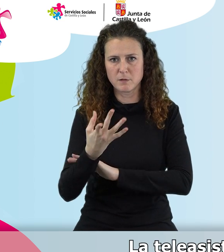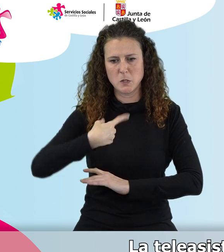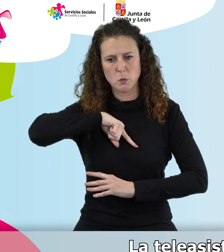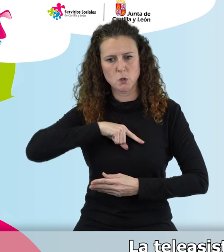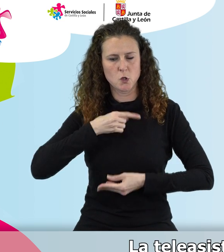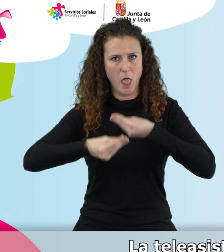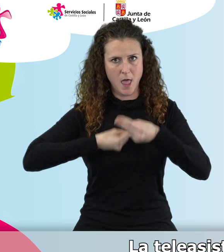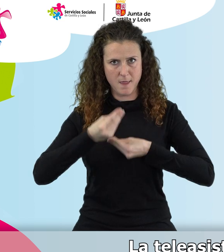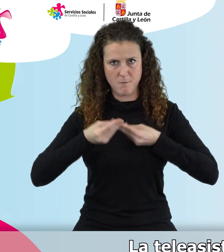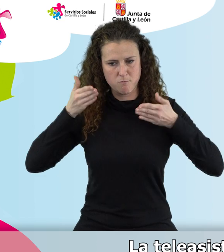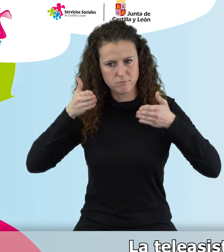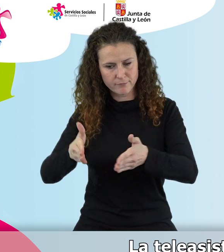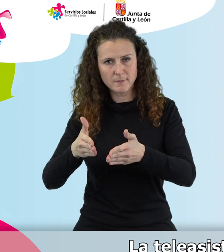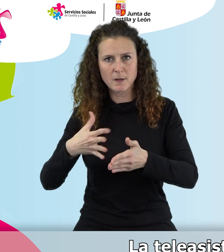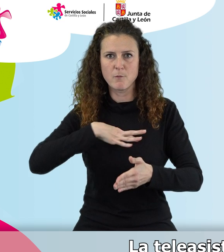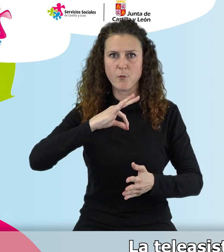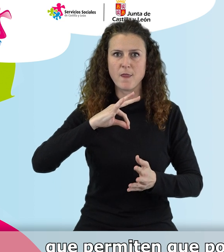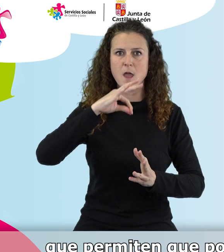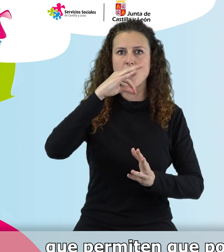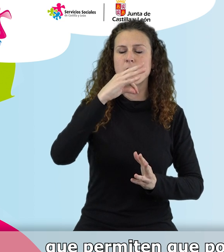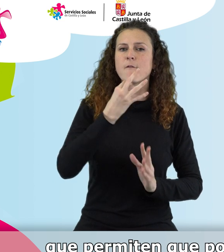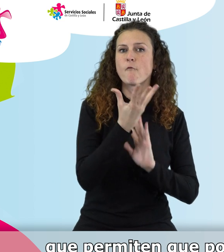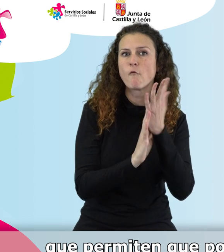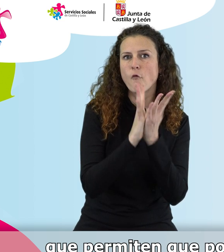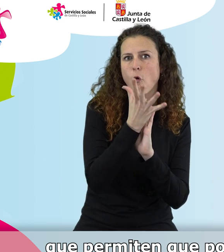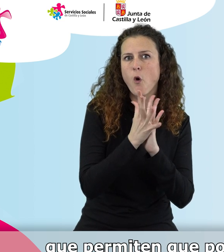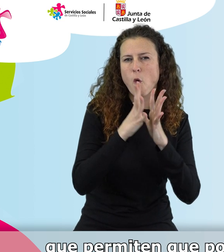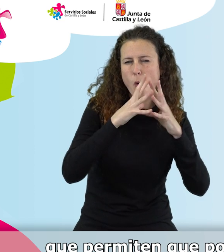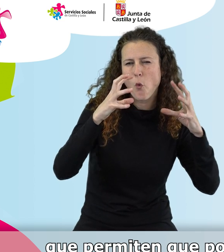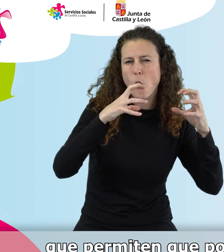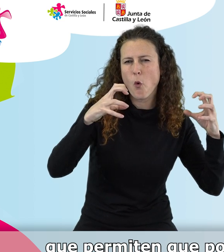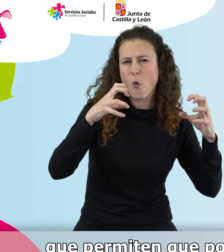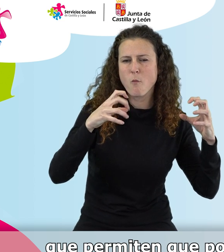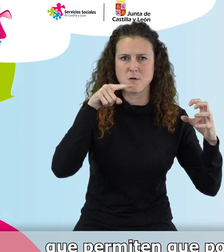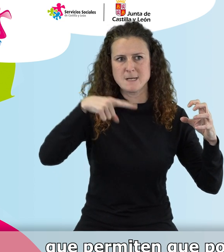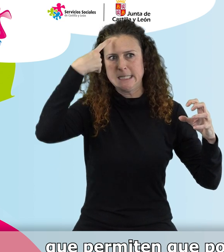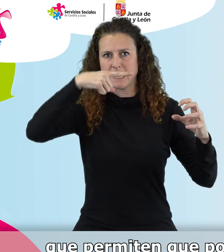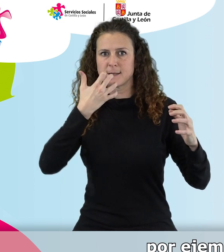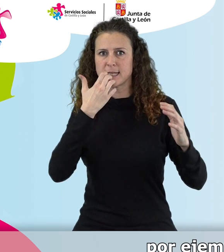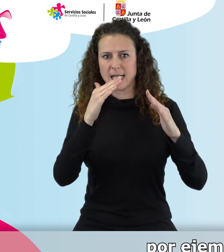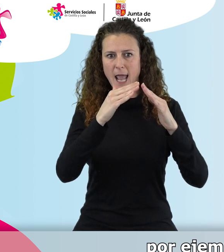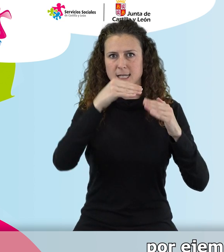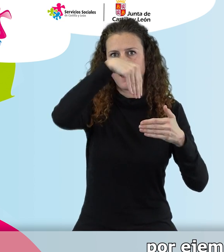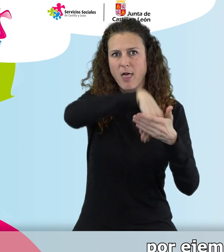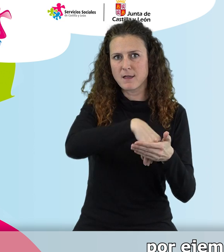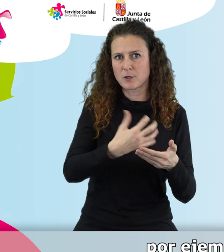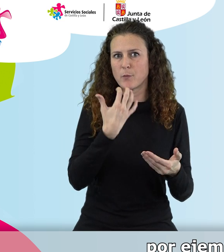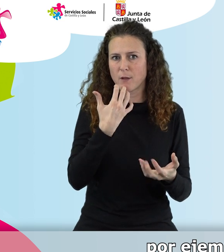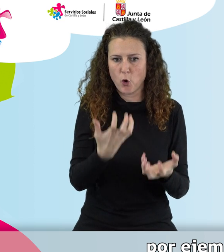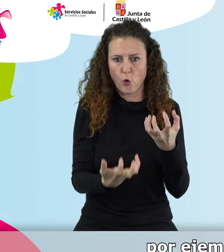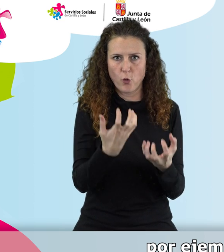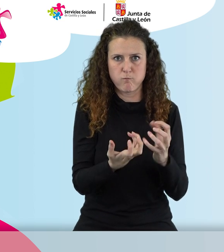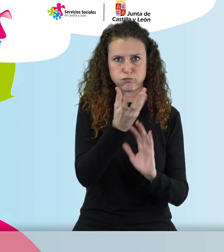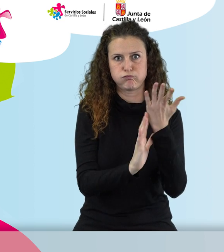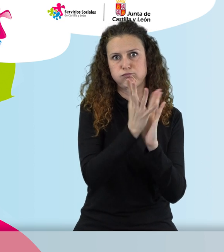La teleasistencia puede instalar detectores de humo, que permiten que podamos conocer si hay humo, fuego en la vivienda, por ejemplo, si se nos está quemando